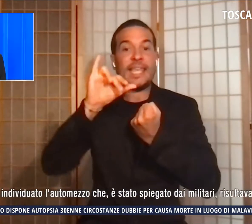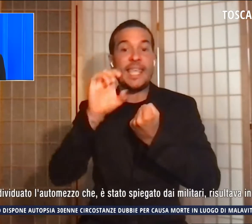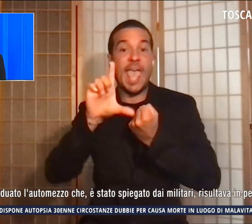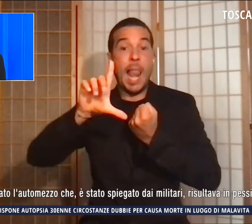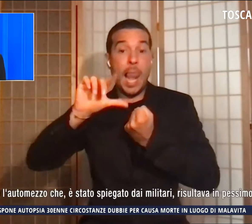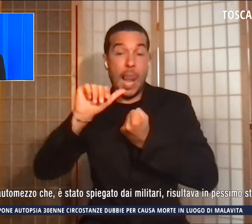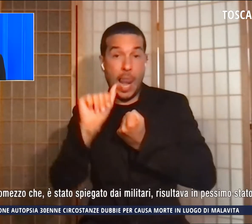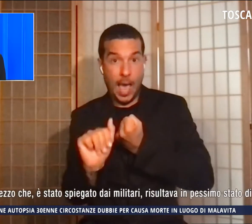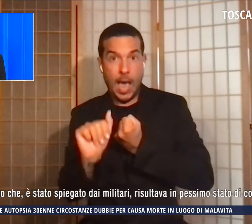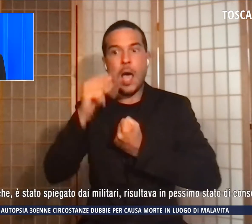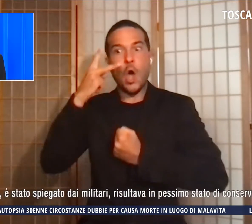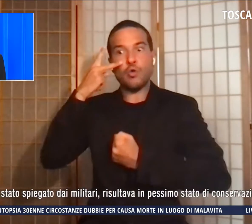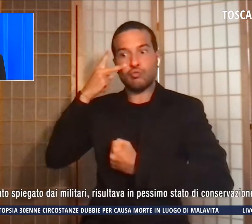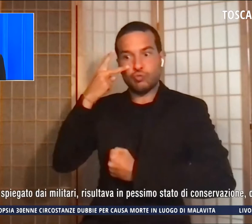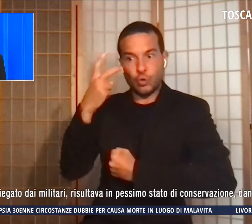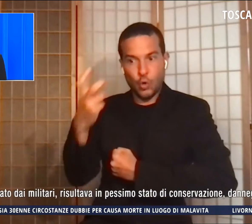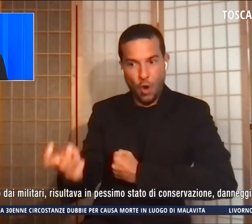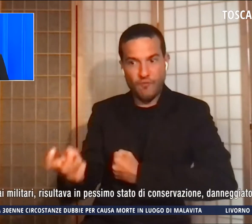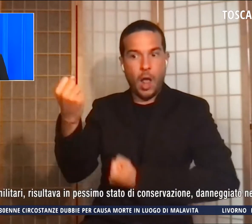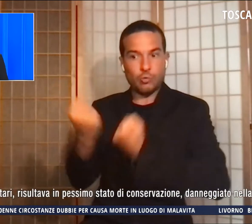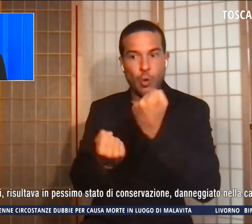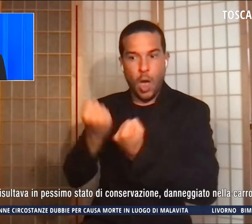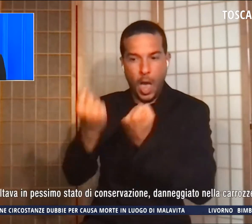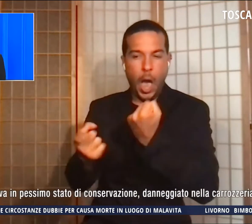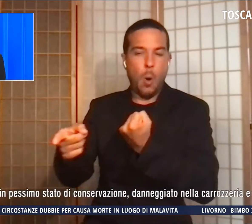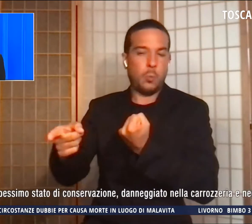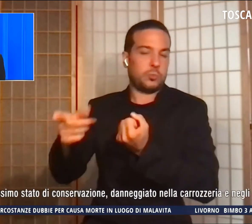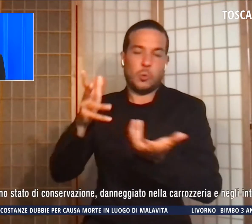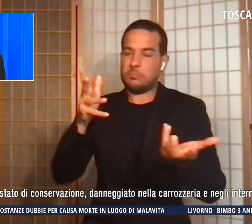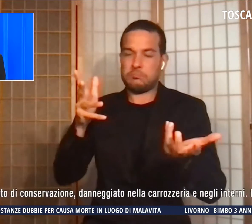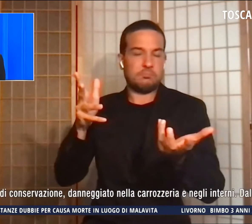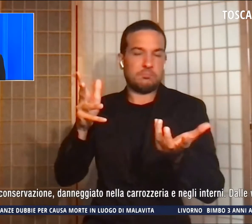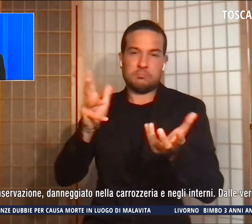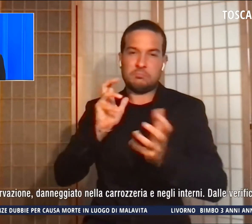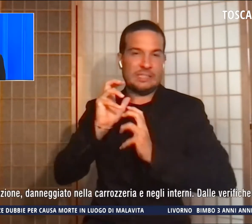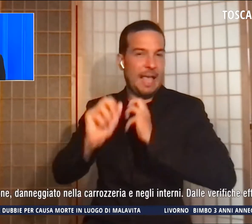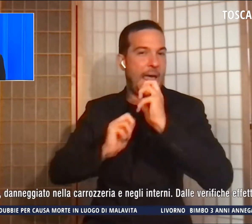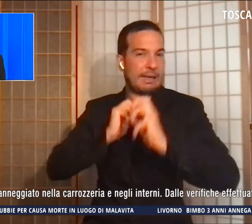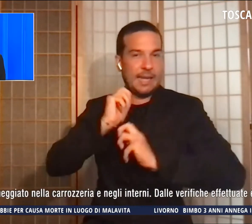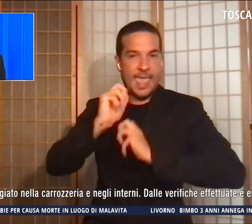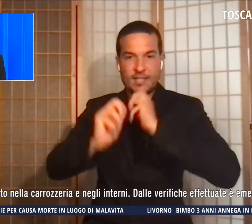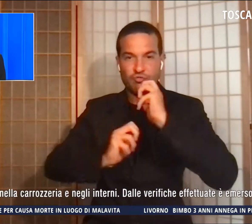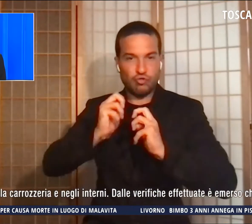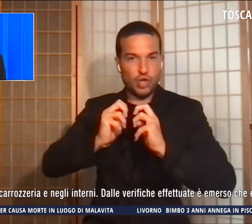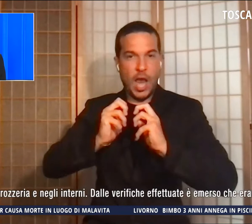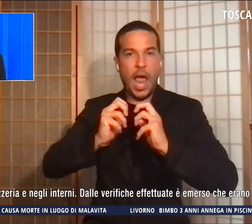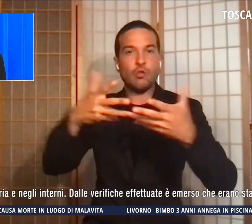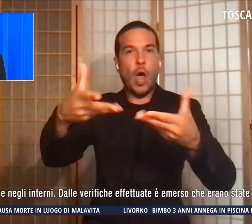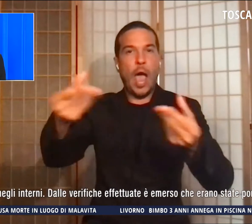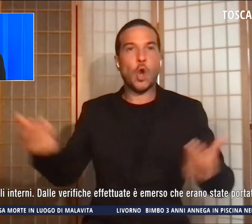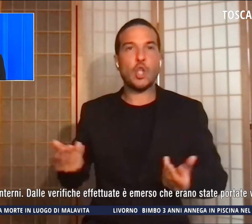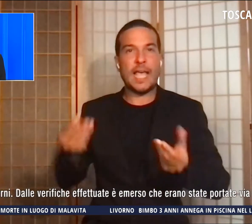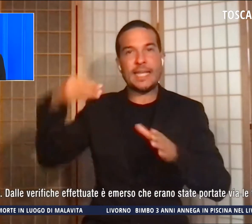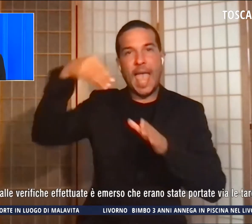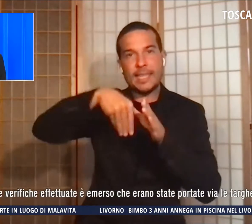risultava in pessimo stato di conservazione danneggiato nella carrozzeria e negli interni. Dalle